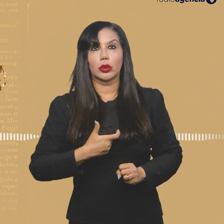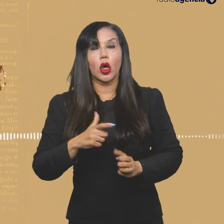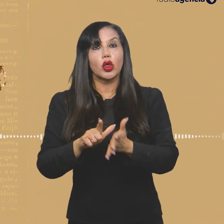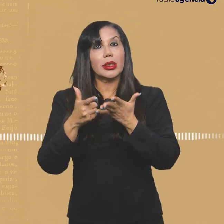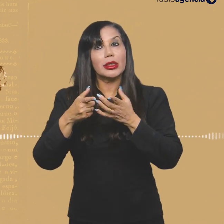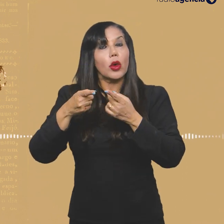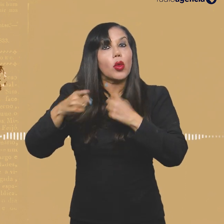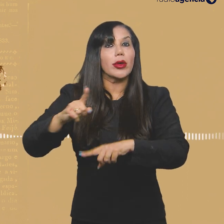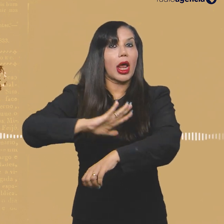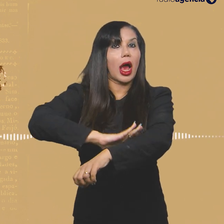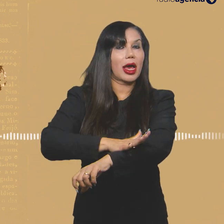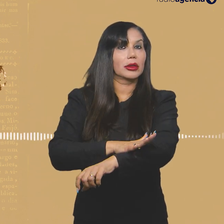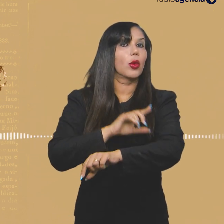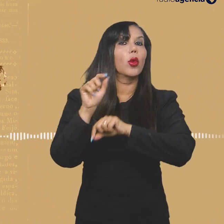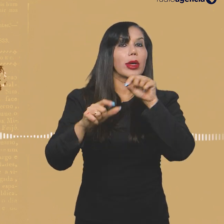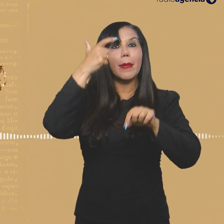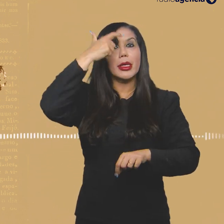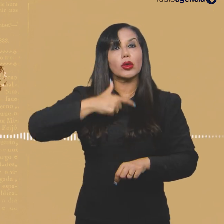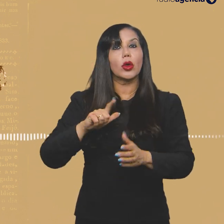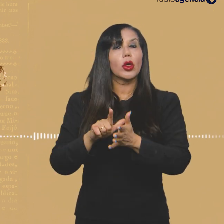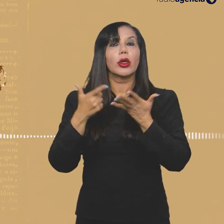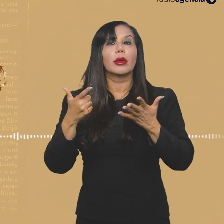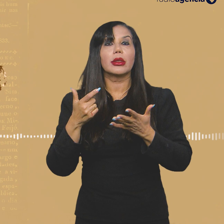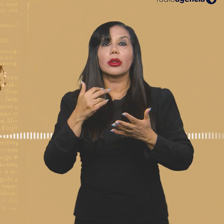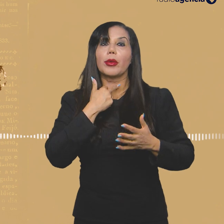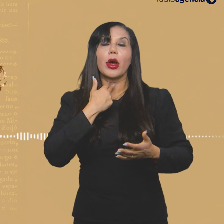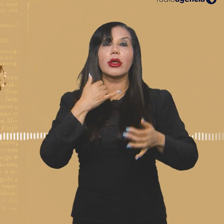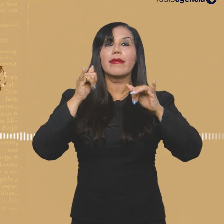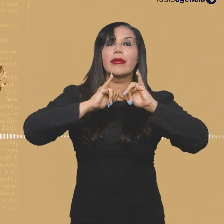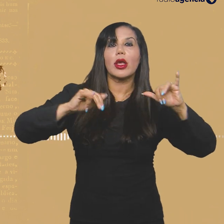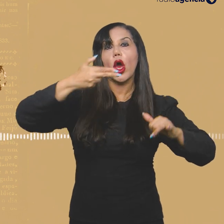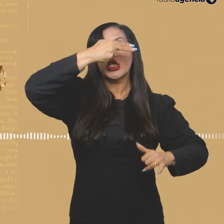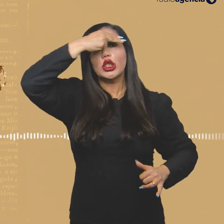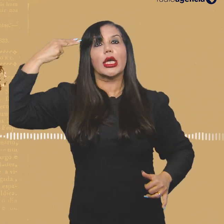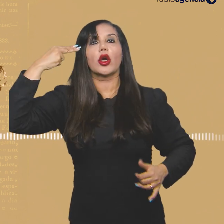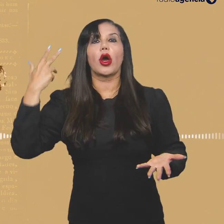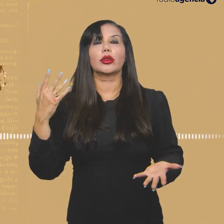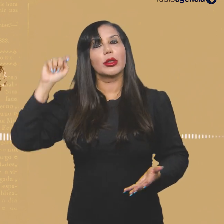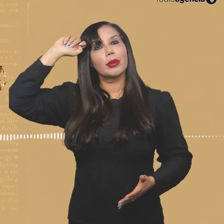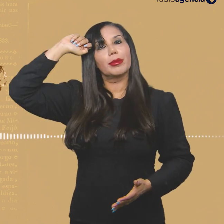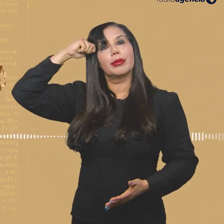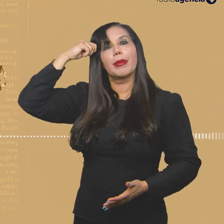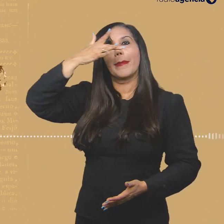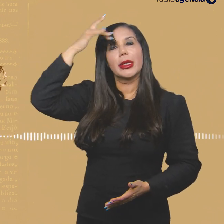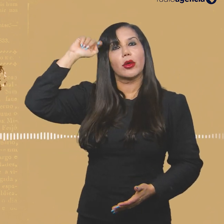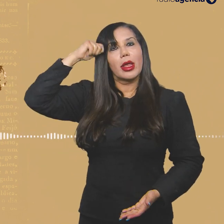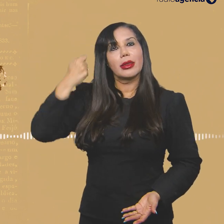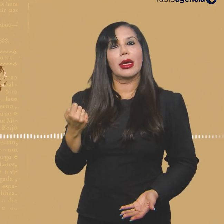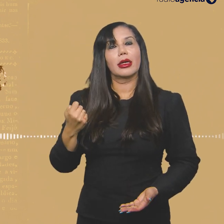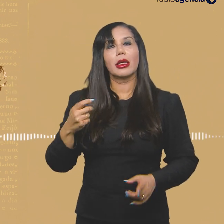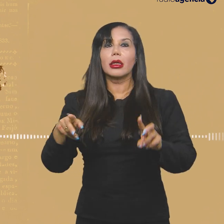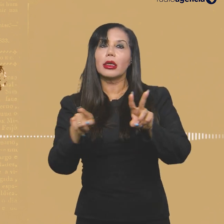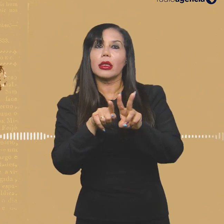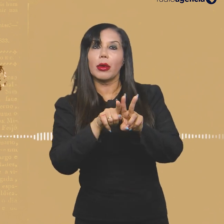um jornalista antirracista. O jornalismo antirracista é aquele que não propaga uma visão estereotipada das